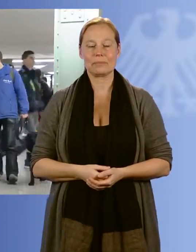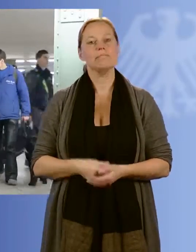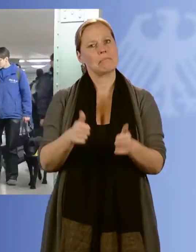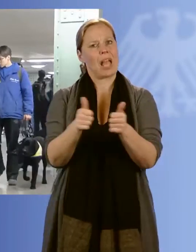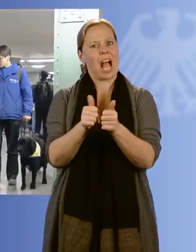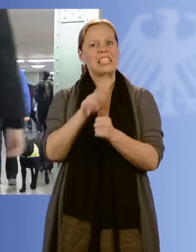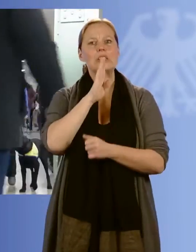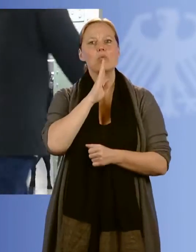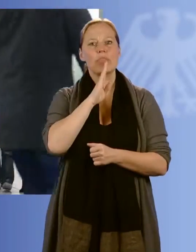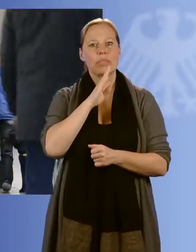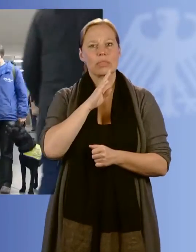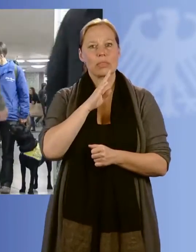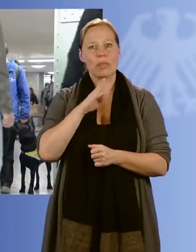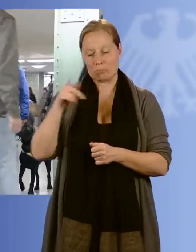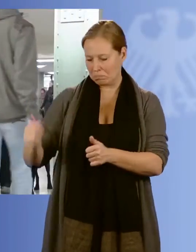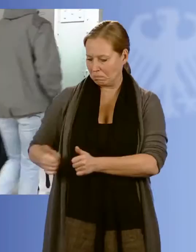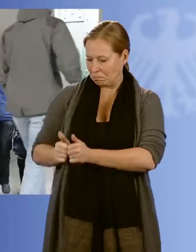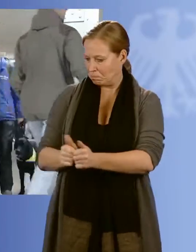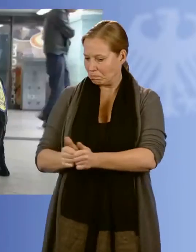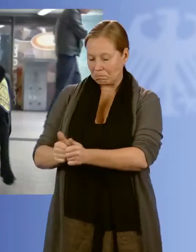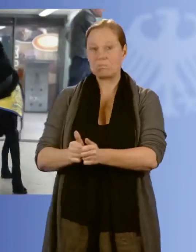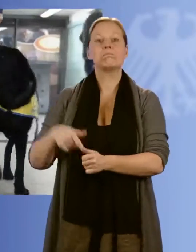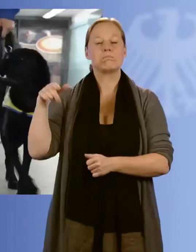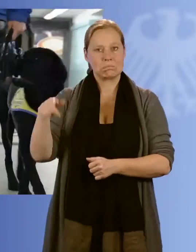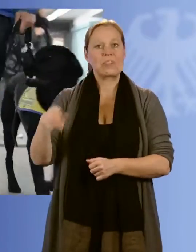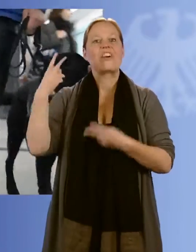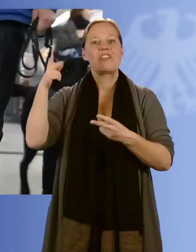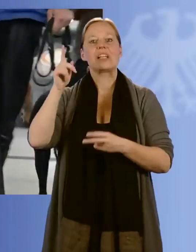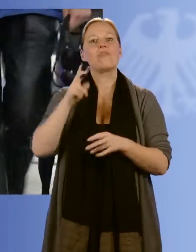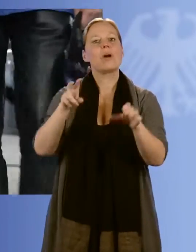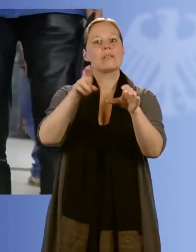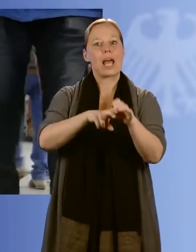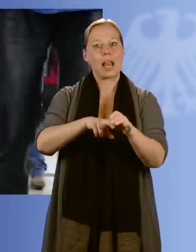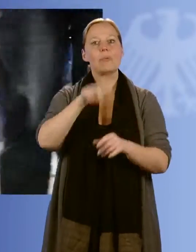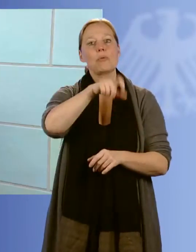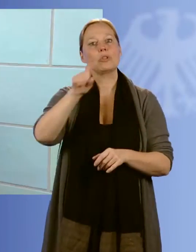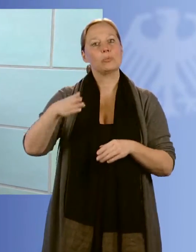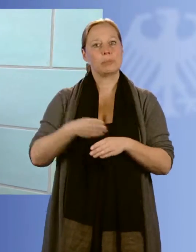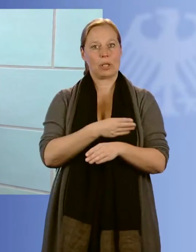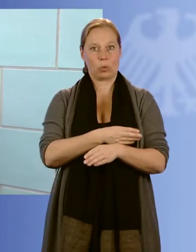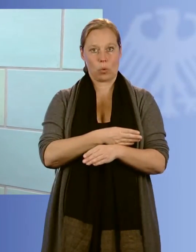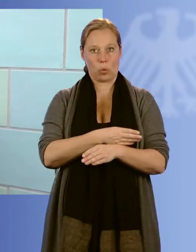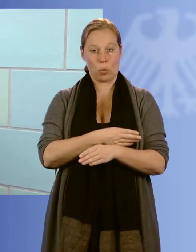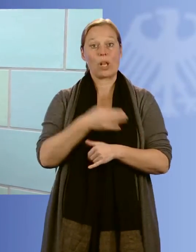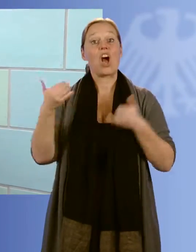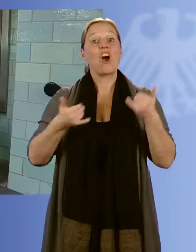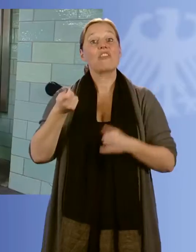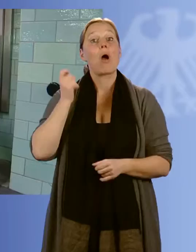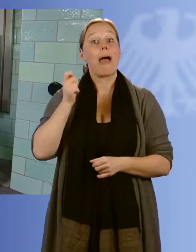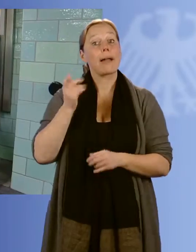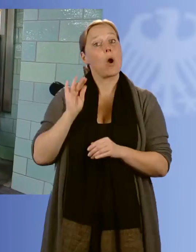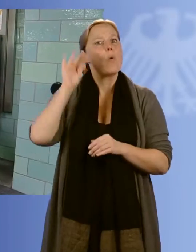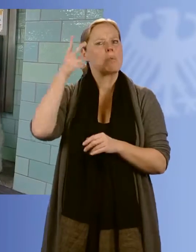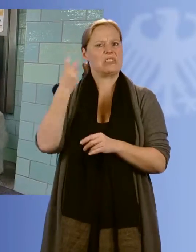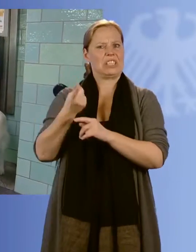Assistenzhunde als Schlüssel zur gesellschaftlichen Teilhabe von Menschen mit Behinderung. Dafür steht Sabine Hecker. Sie hat vor